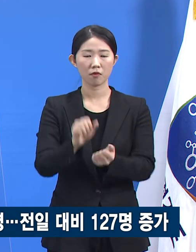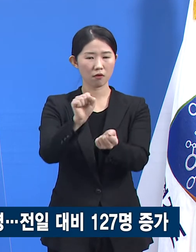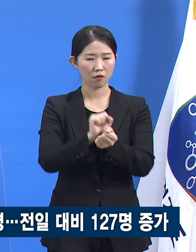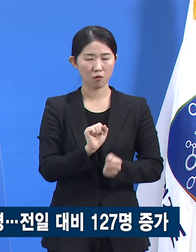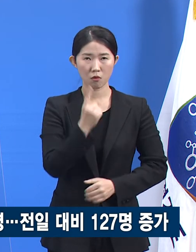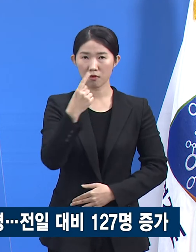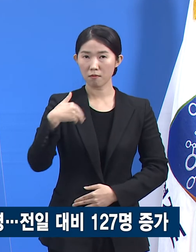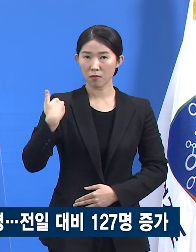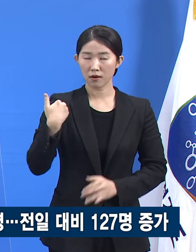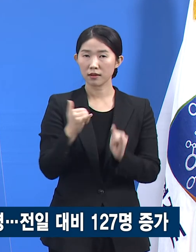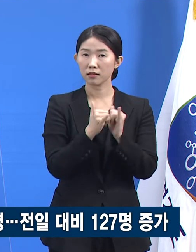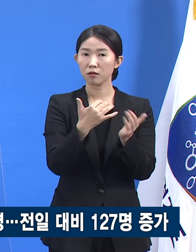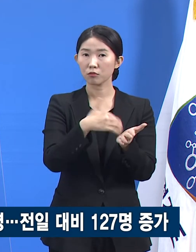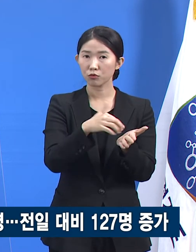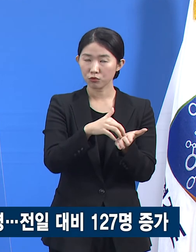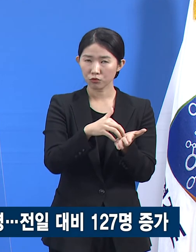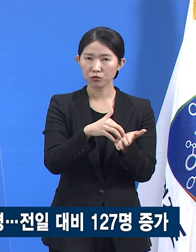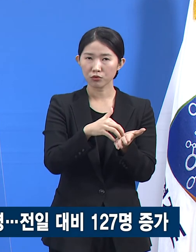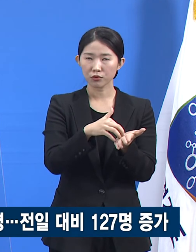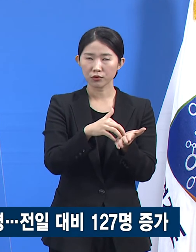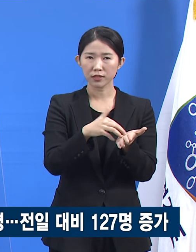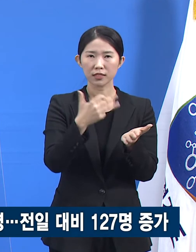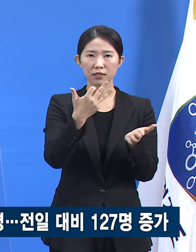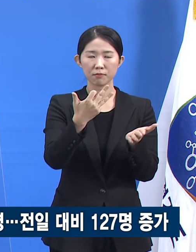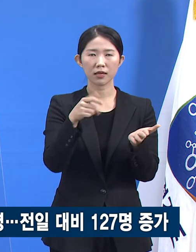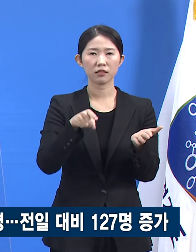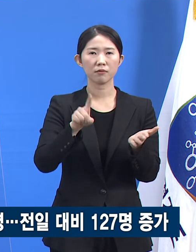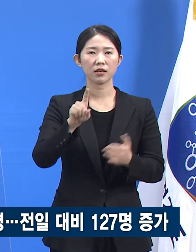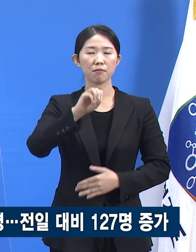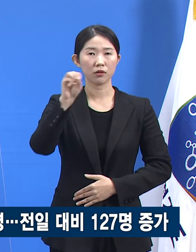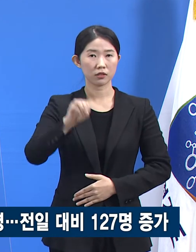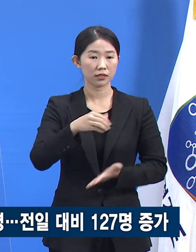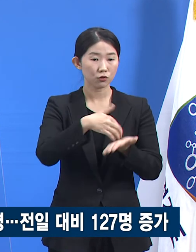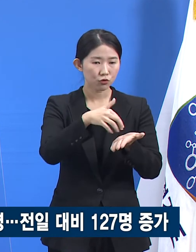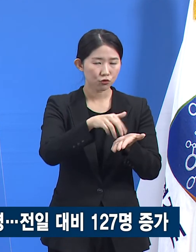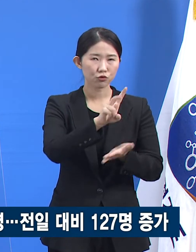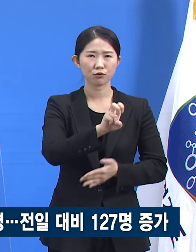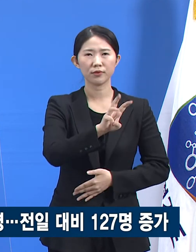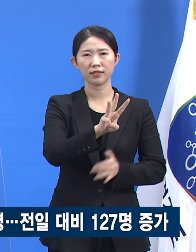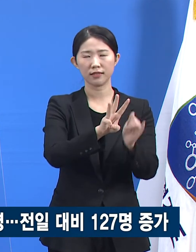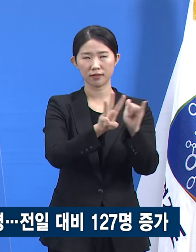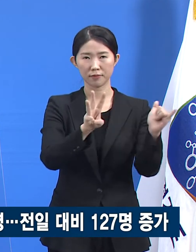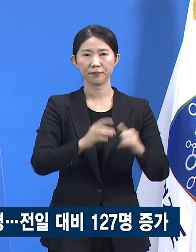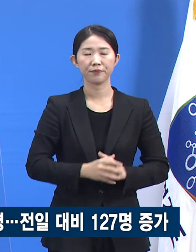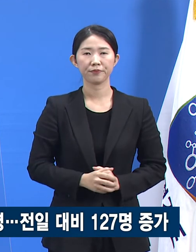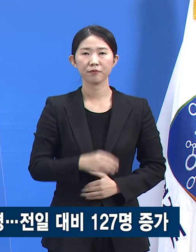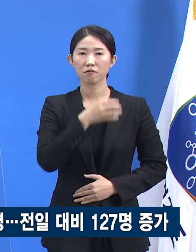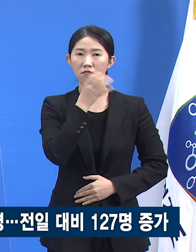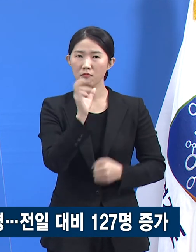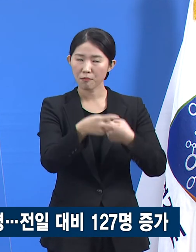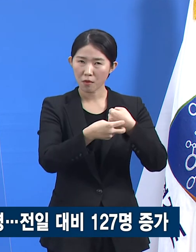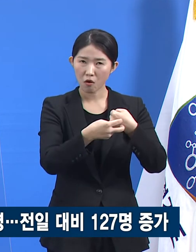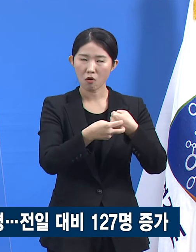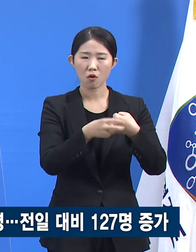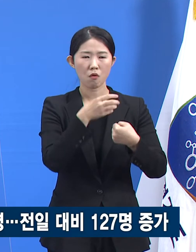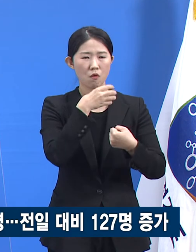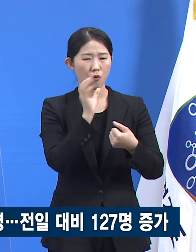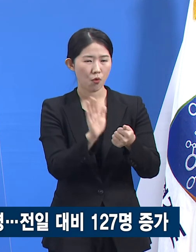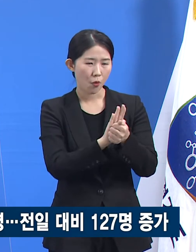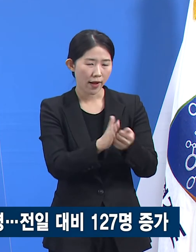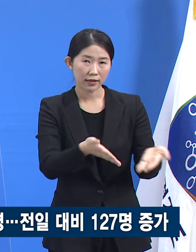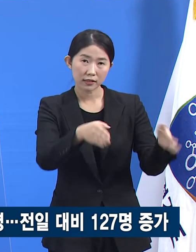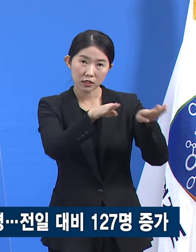알 수 없는 확진자는 18.1%인 23명입니다. 요양병원, 노인요양시설 등